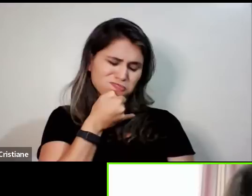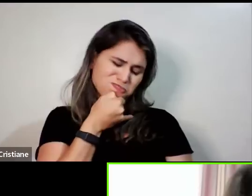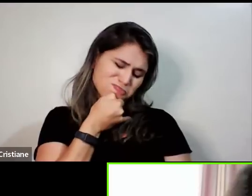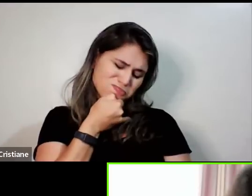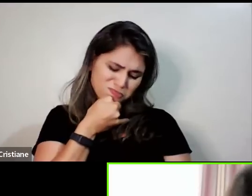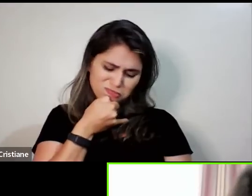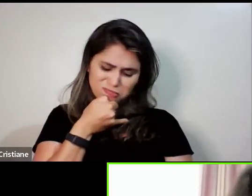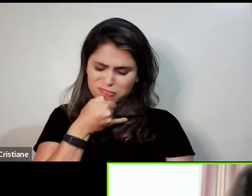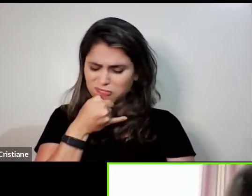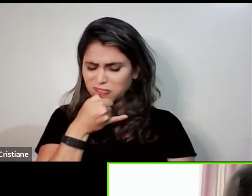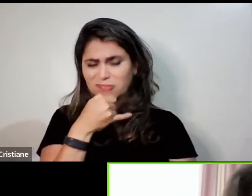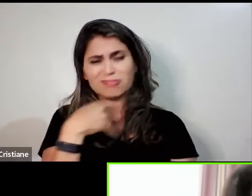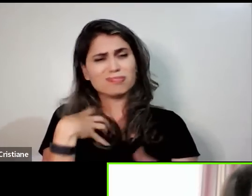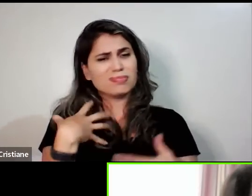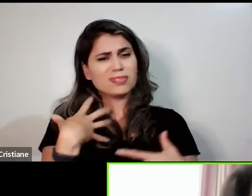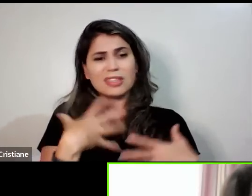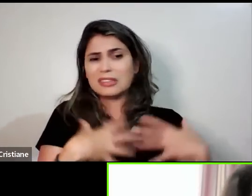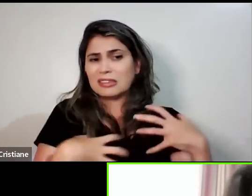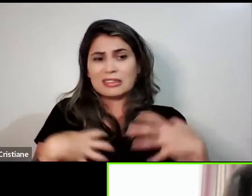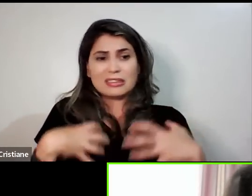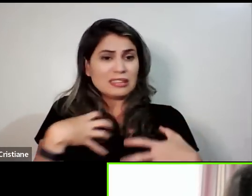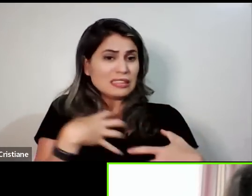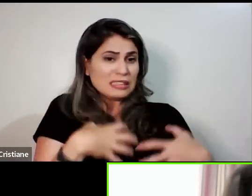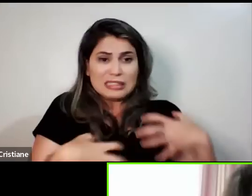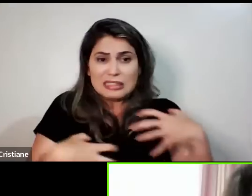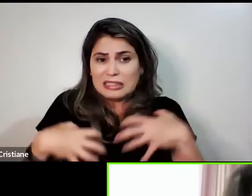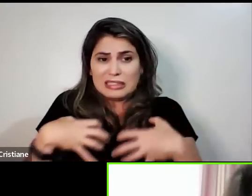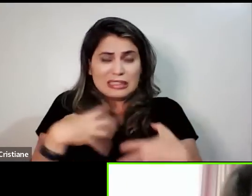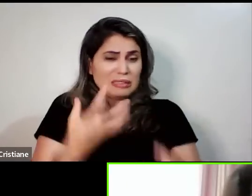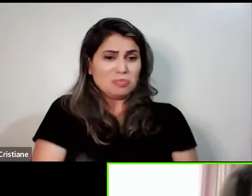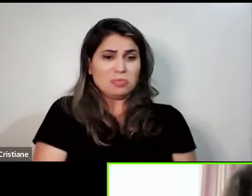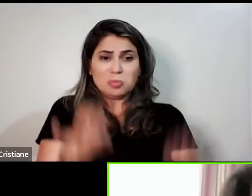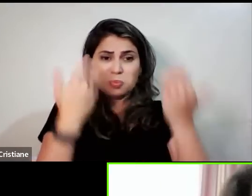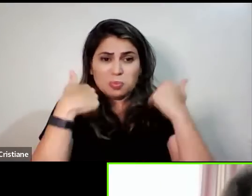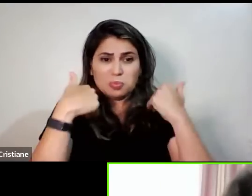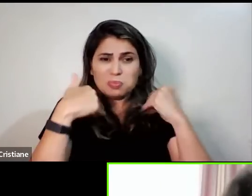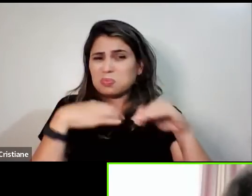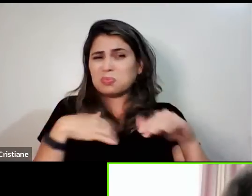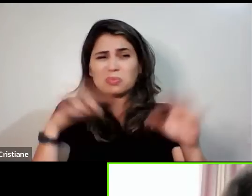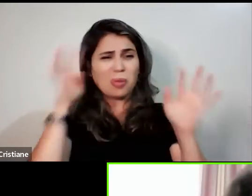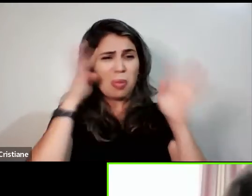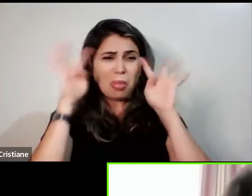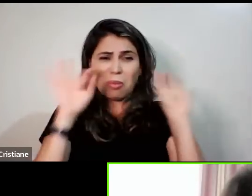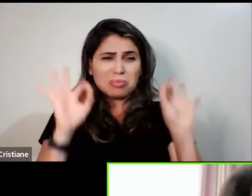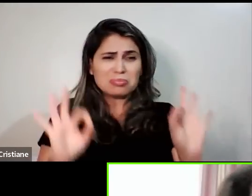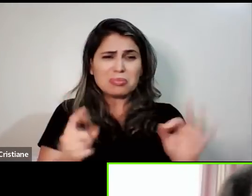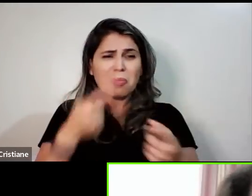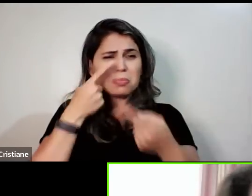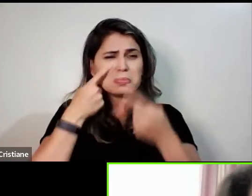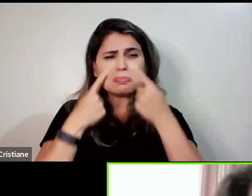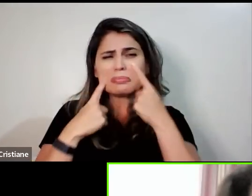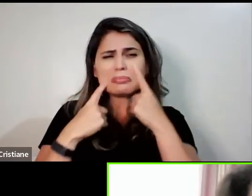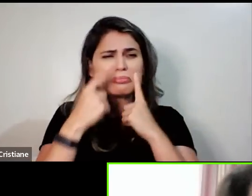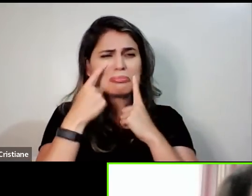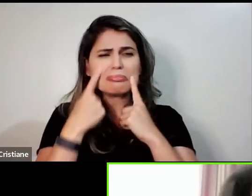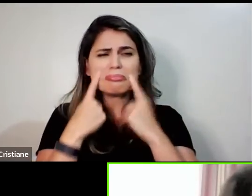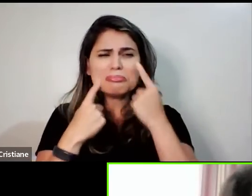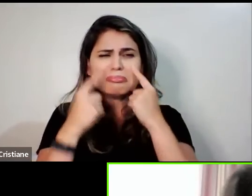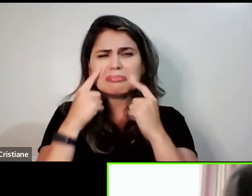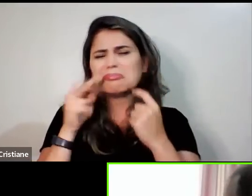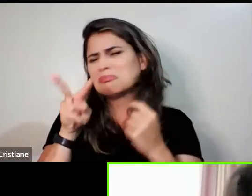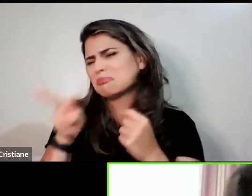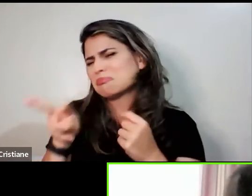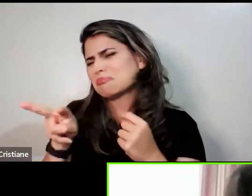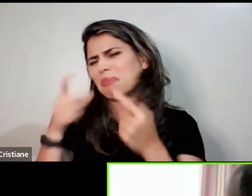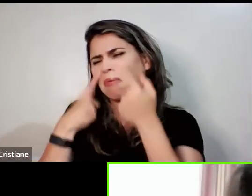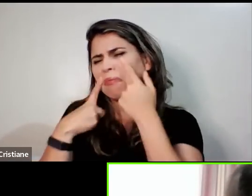Fica tão sensível que a gente não tem controle do que nos faz chorar. Qualquer coisa, qualquer motivo pode fazer a mulher